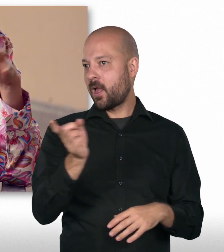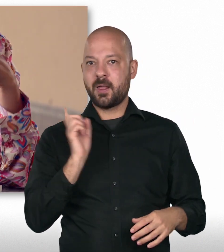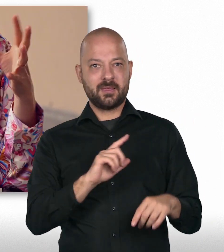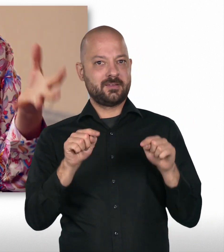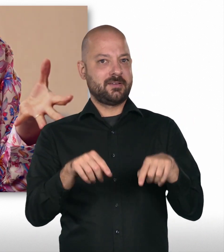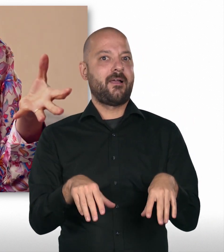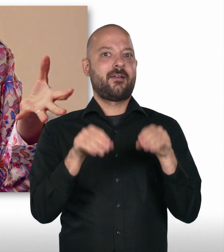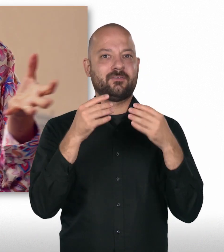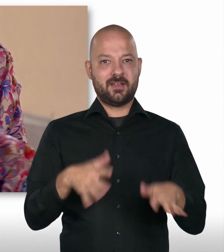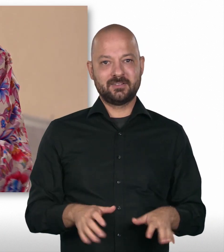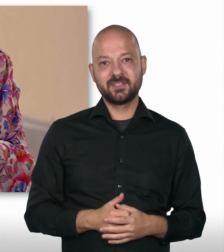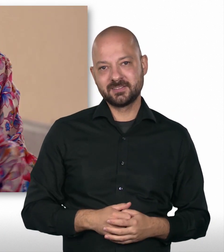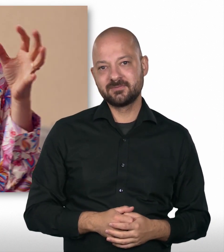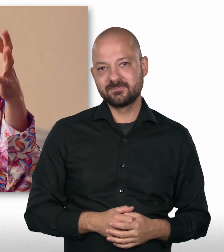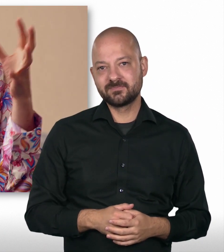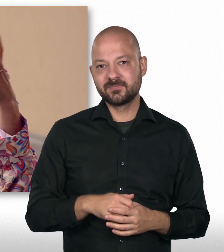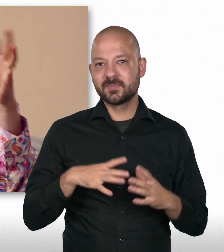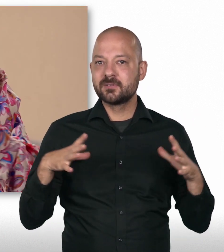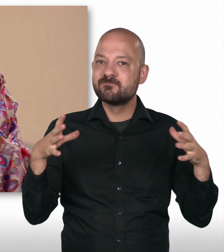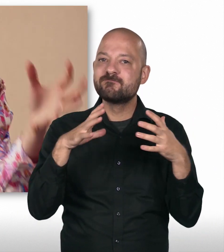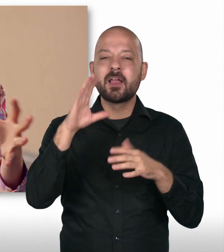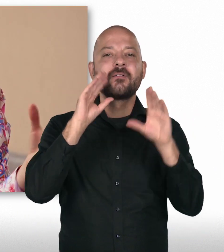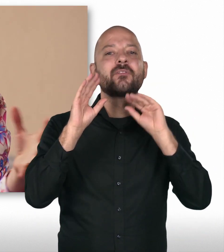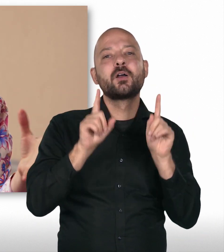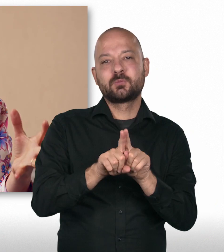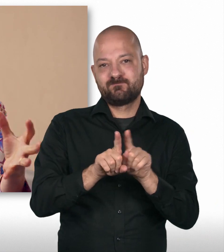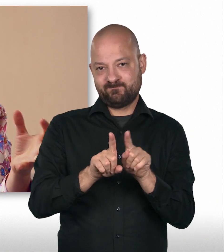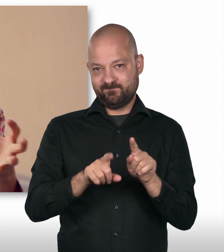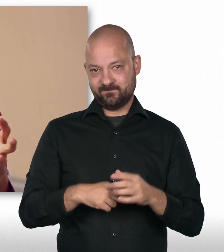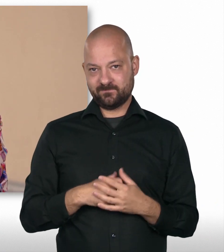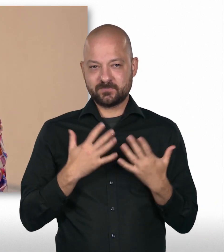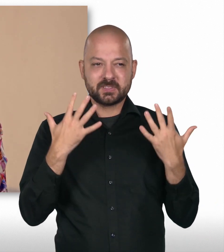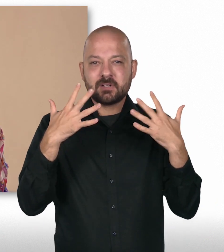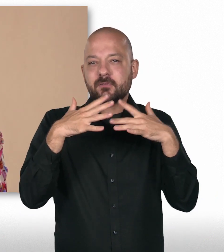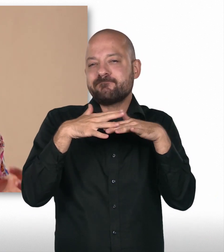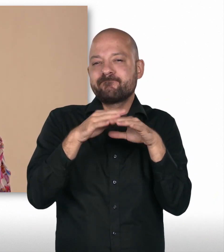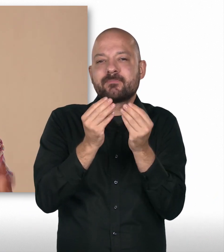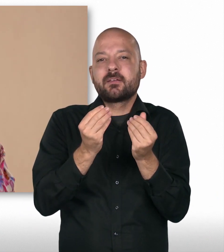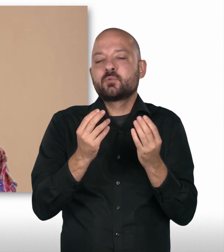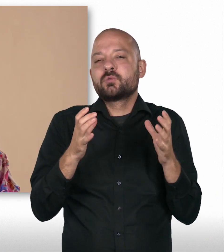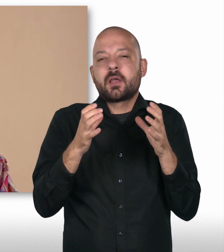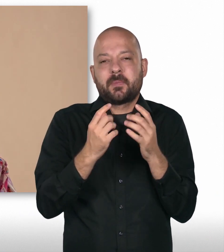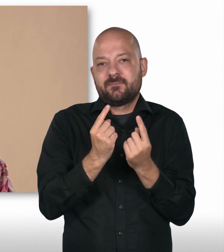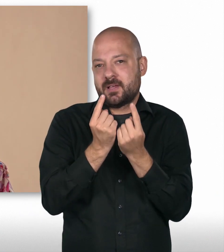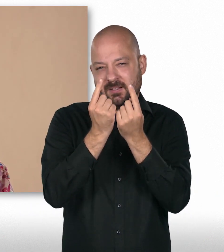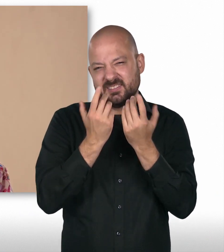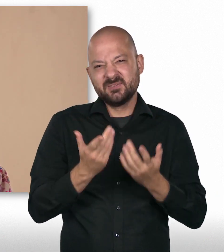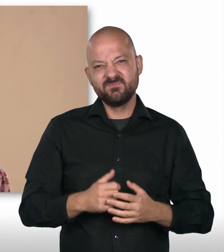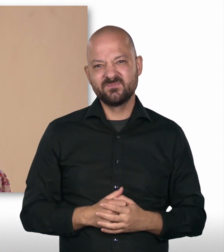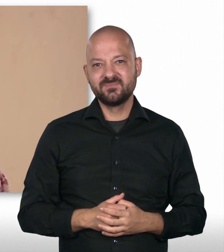Leute kennenlernt, die alle zusammen hier neu angefangen haben und die alle zusammen diese Erfahrungen teilen und man auch so